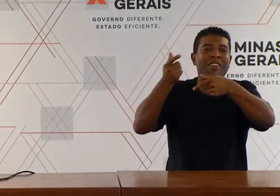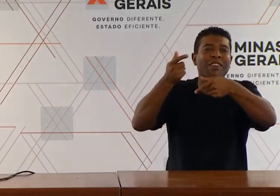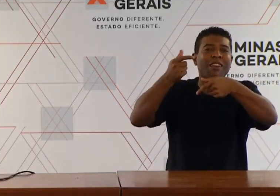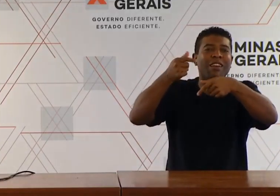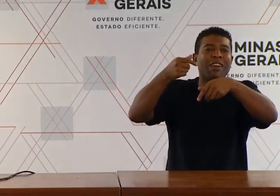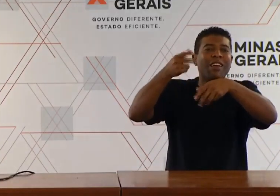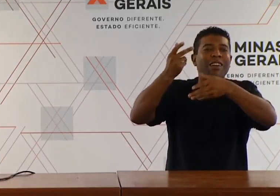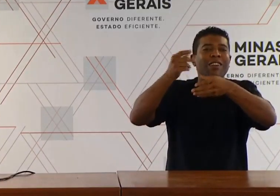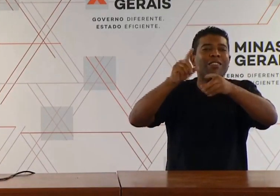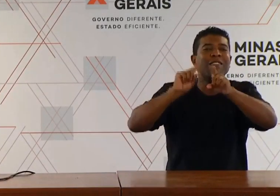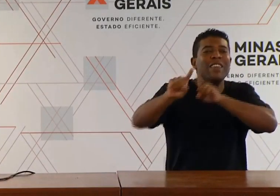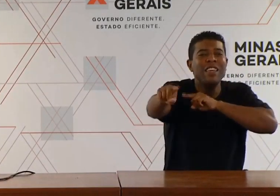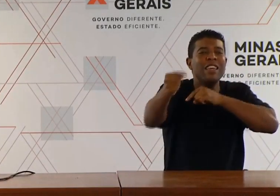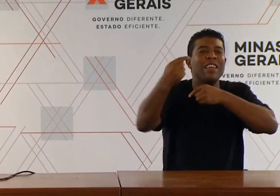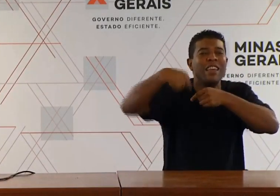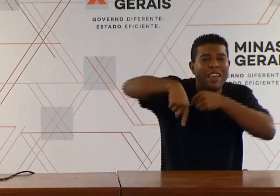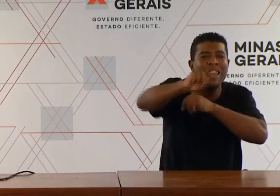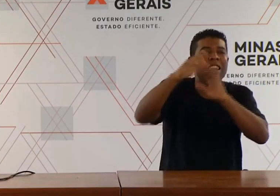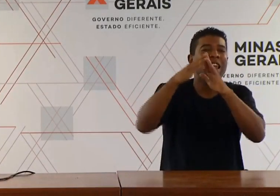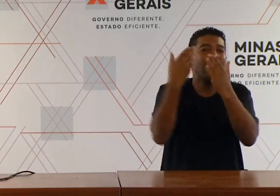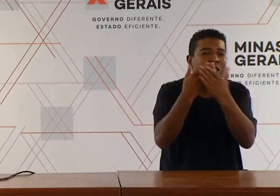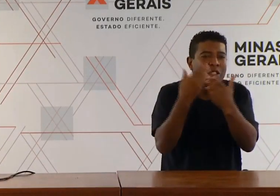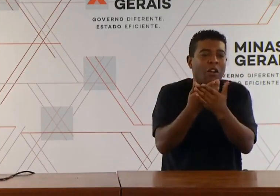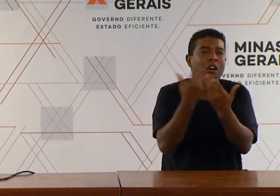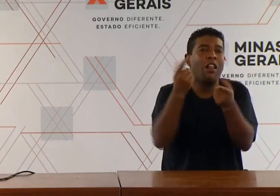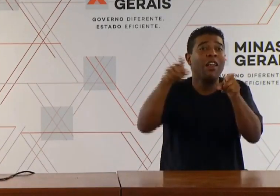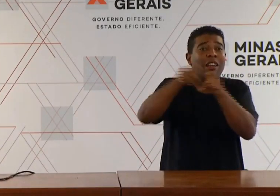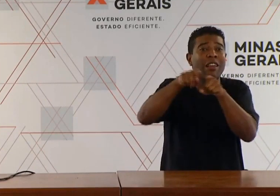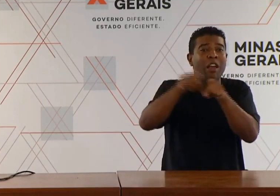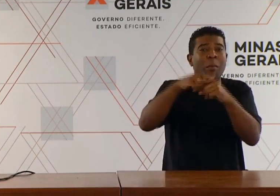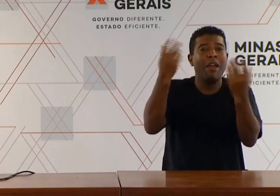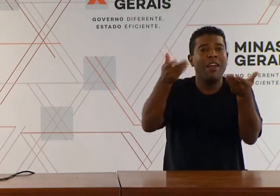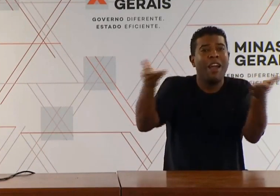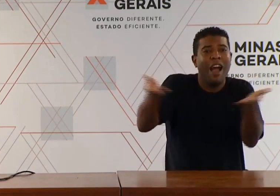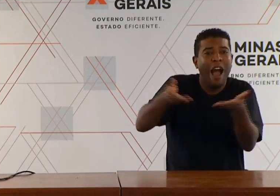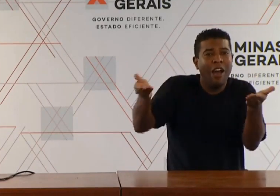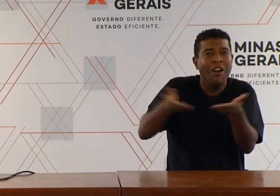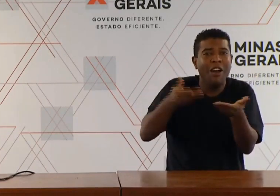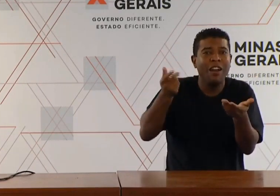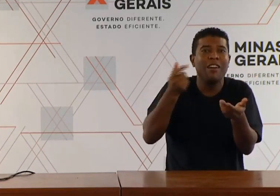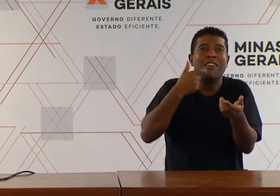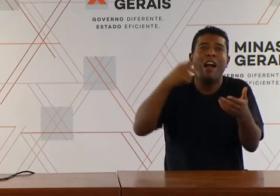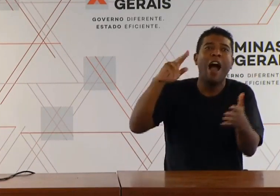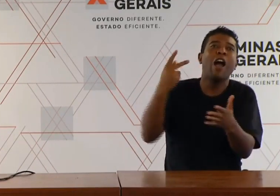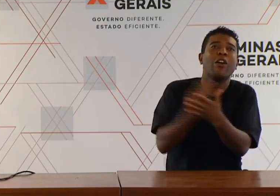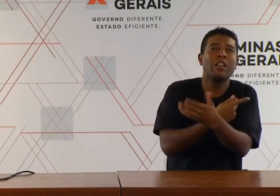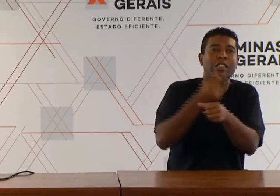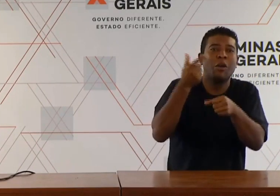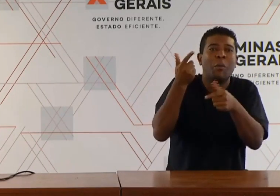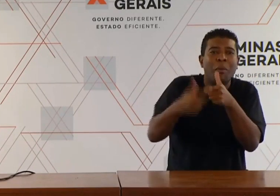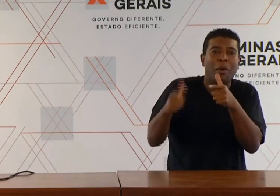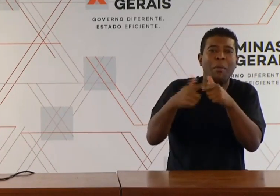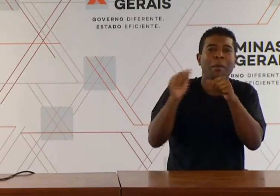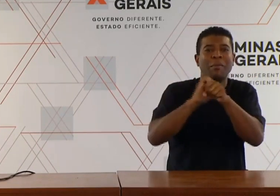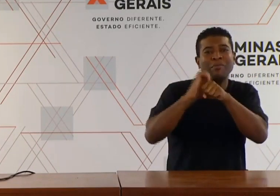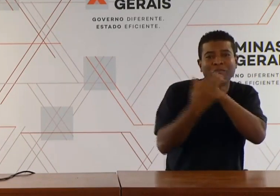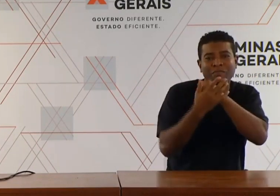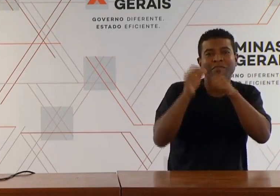geográficas no Brasil. E também, recentemente, essa questão toda da pandemia do coronavírus